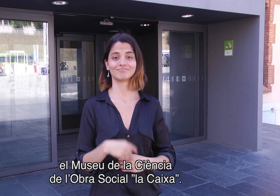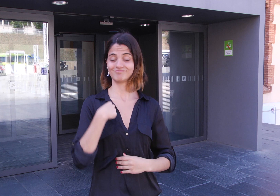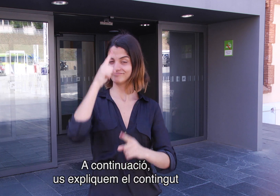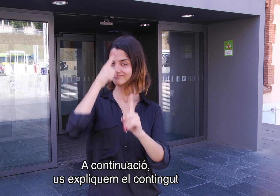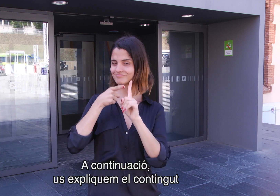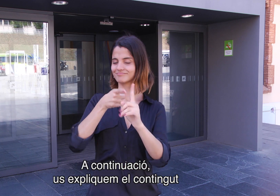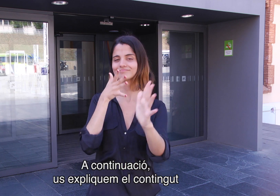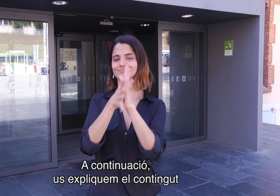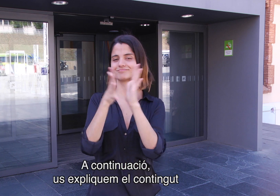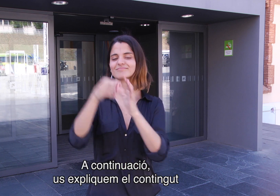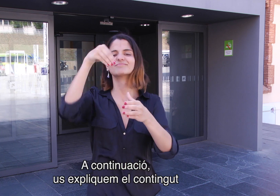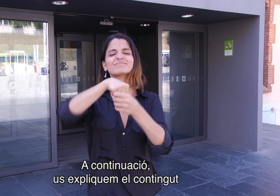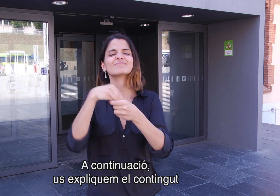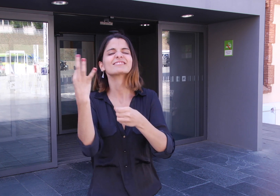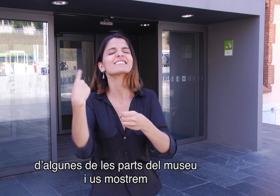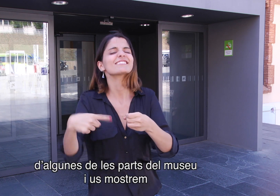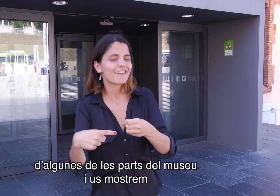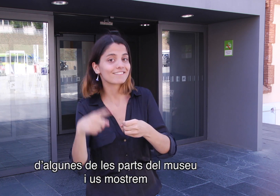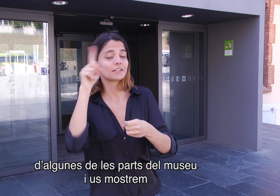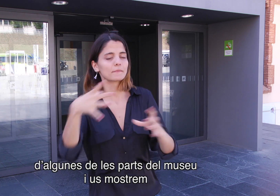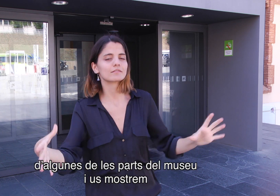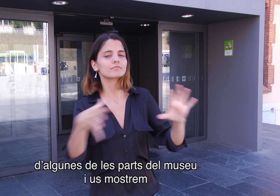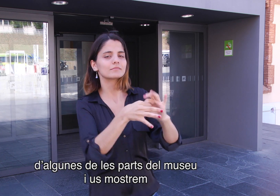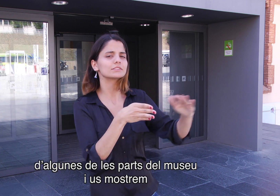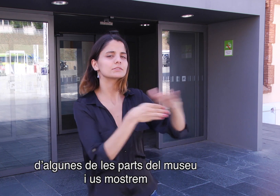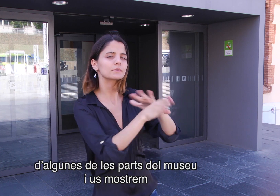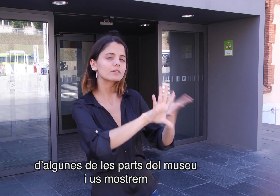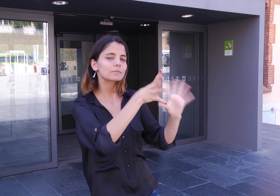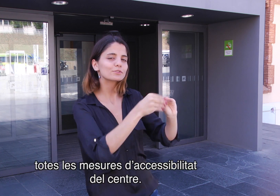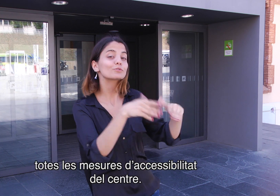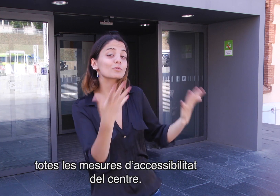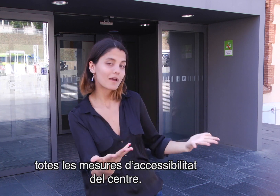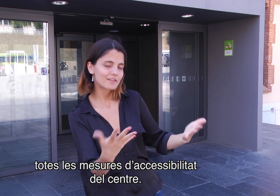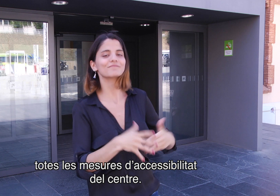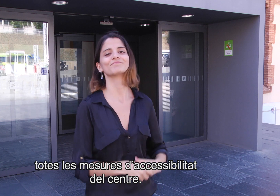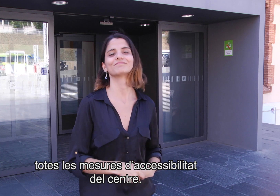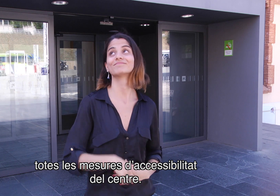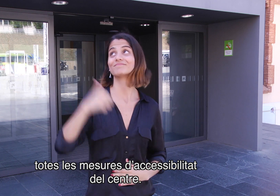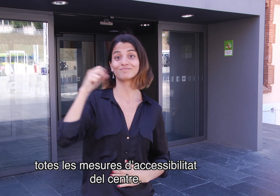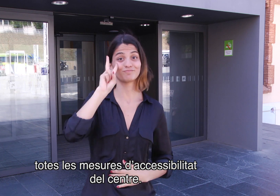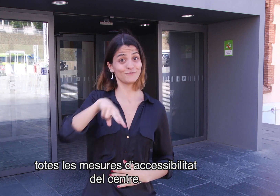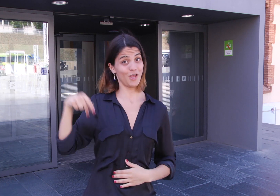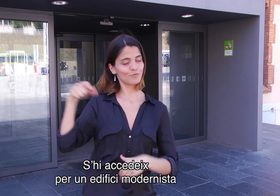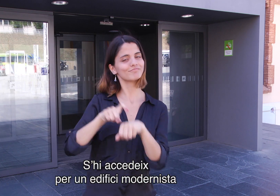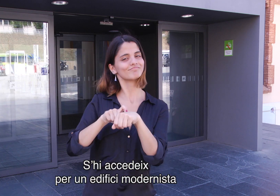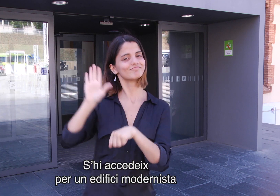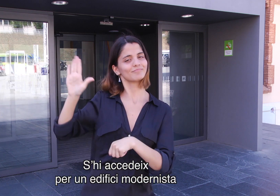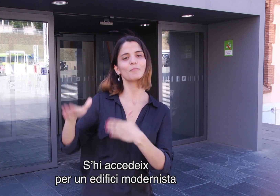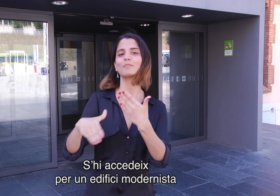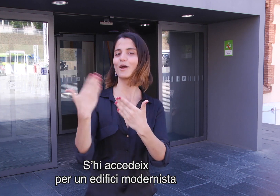continuació, a més d'explicar-vos el contingut d'algunes de les parts del museu, us mostrarem totes les mesures d'accessibilitat de què